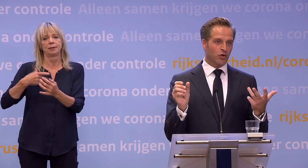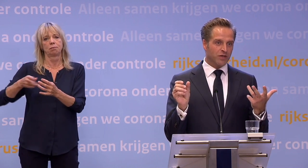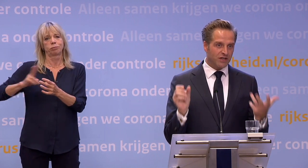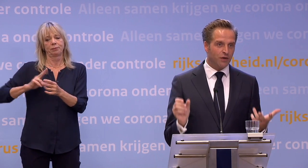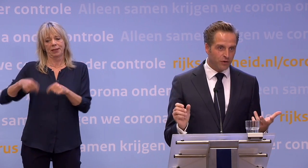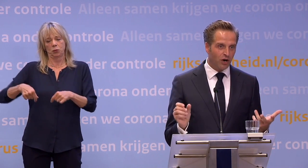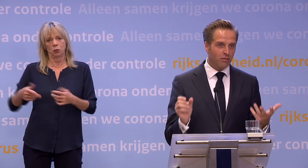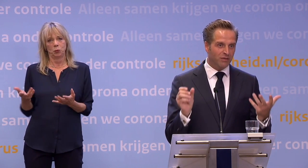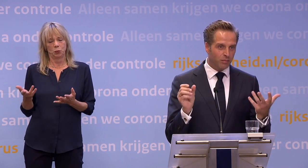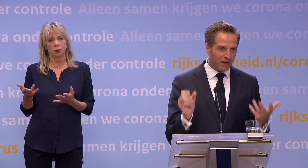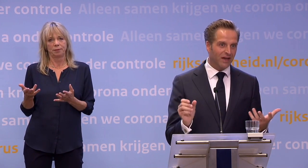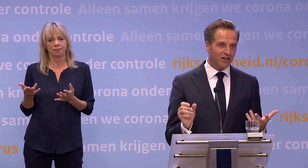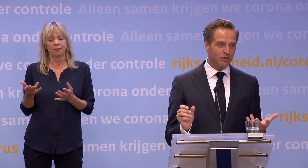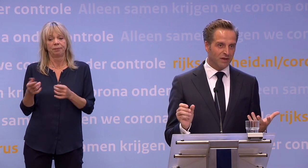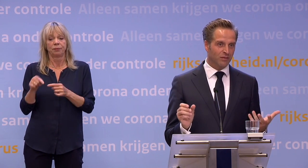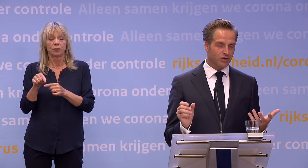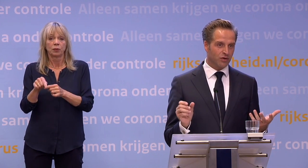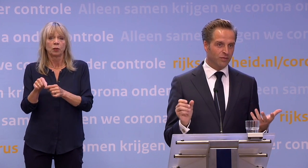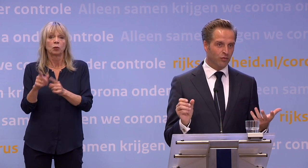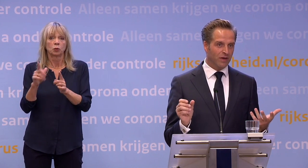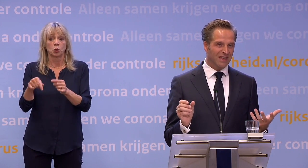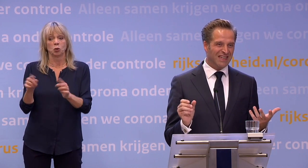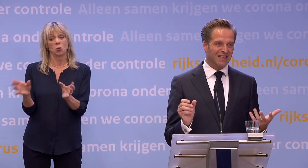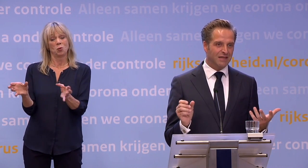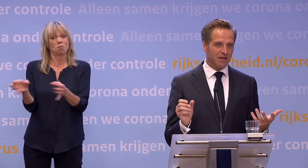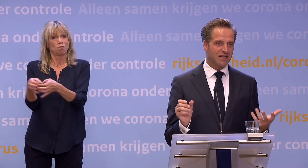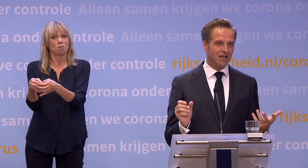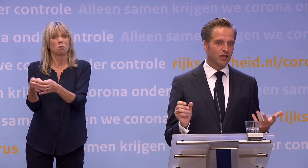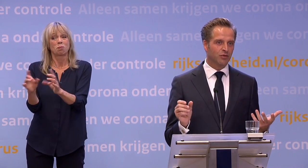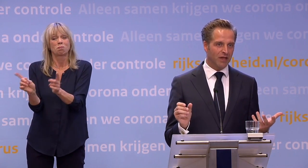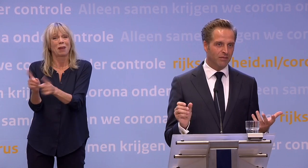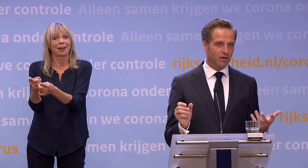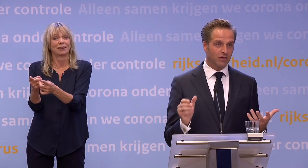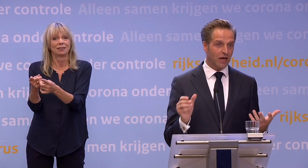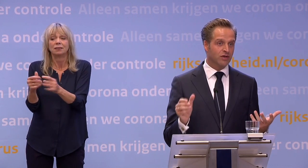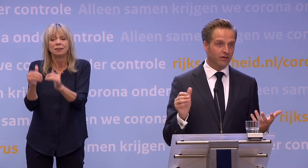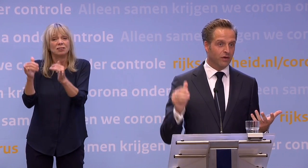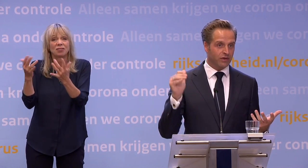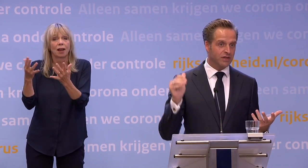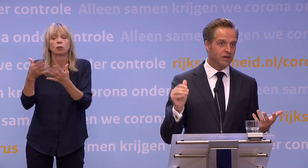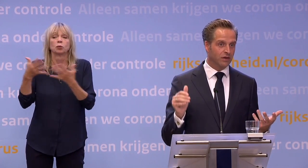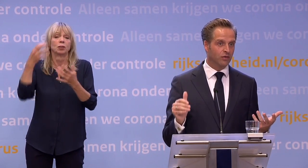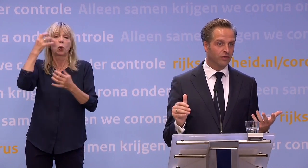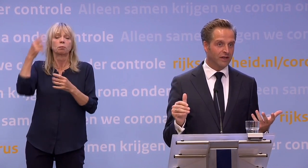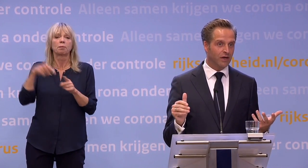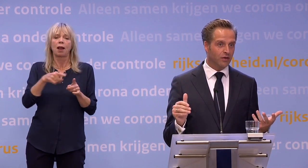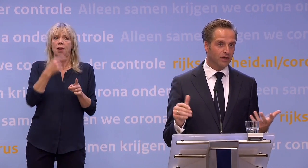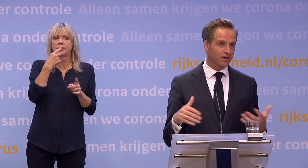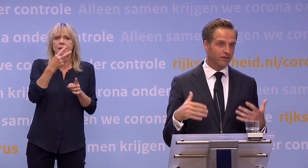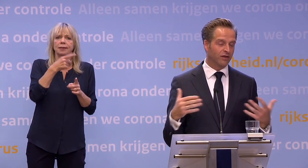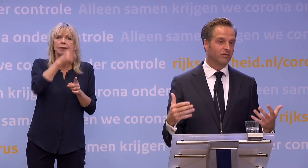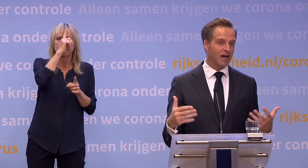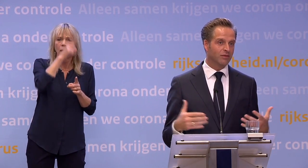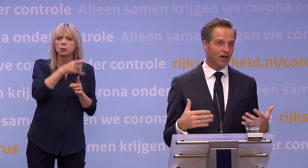Dus dat is op zichzelf genomen met het beperkt aantal besmettelijke personen op dit moment... ...is dat niet per se een groot probleem. Ook in Duitsland overigens is die nog een tikje